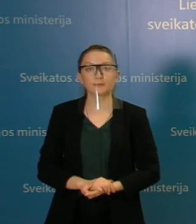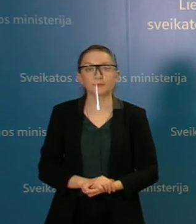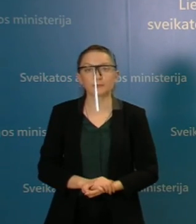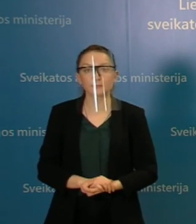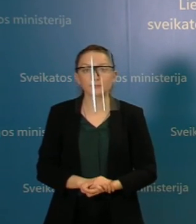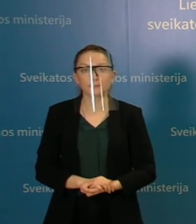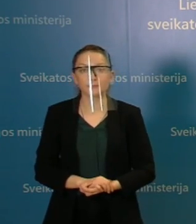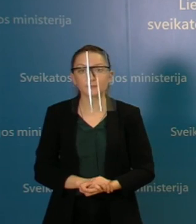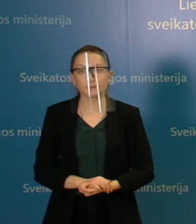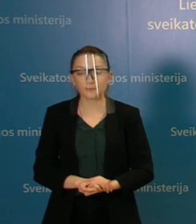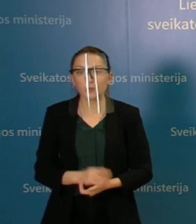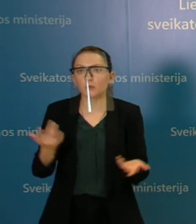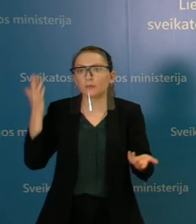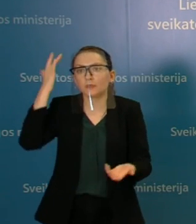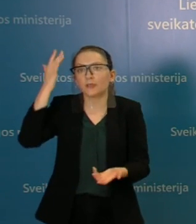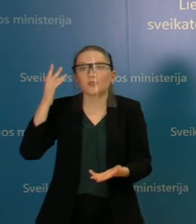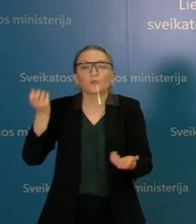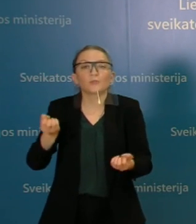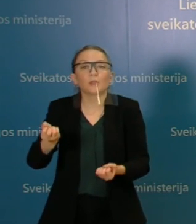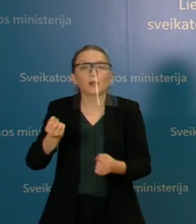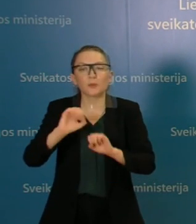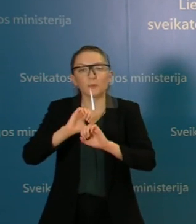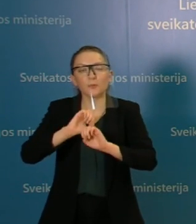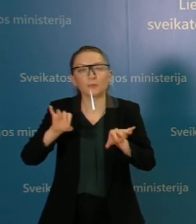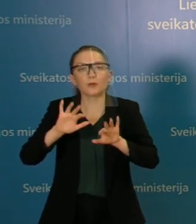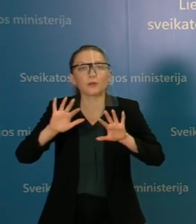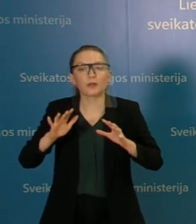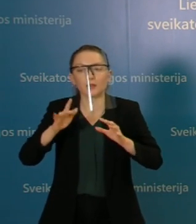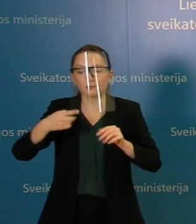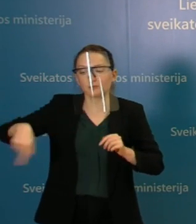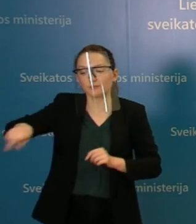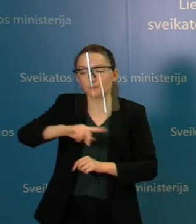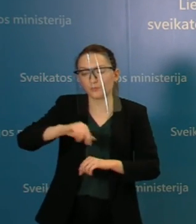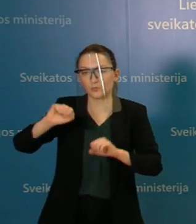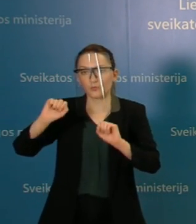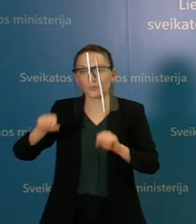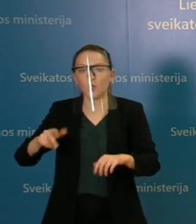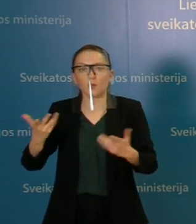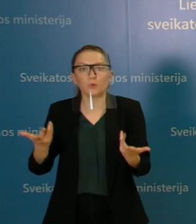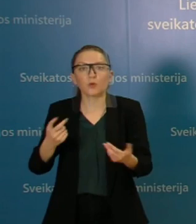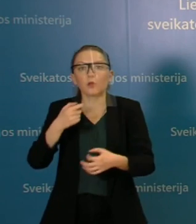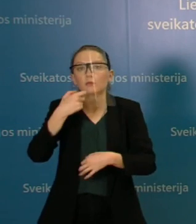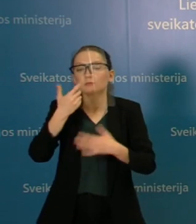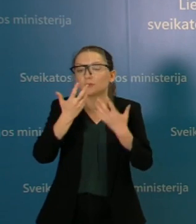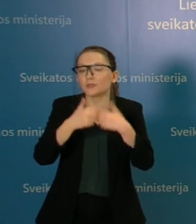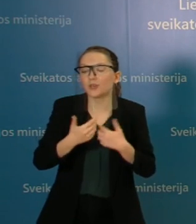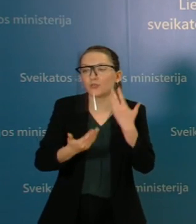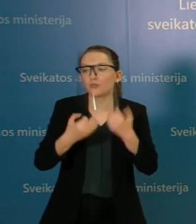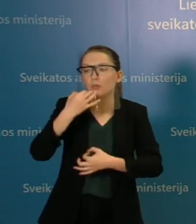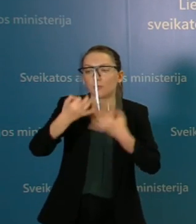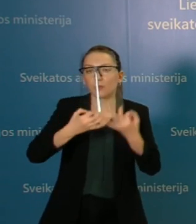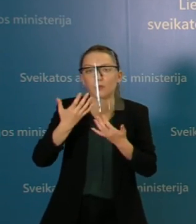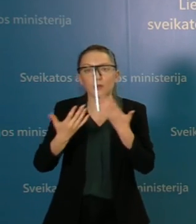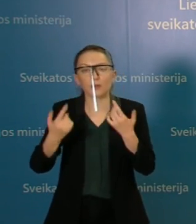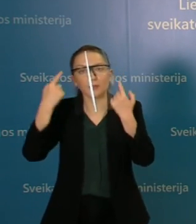Tai neįsivaizduoju, ką dar reikėtų pasakyti Lietuvos gyventojams, kokius tokius skaičius ar kokiu